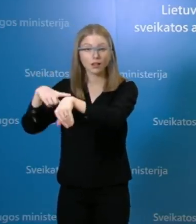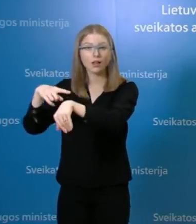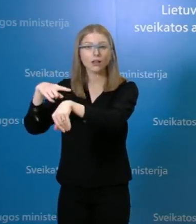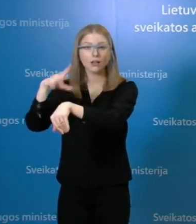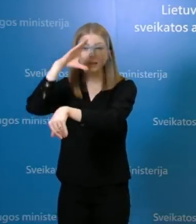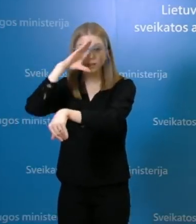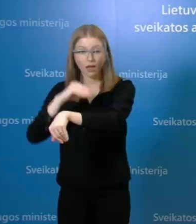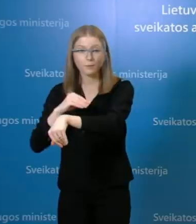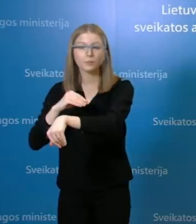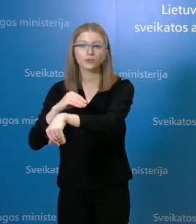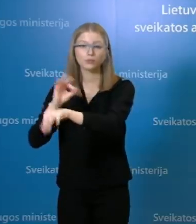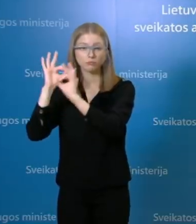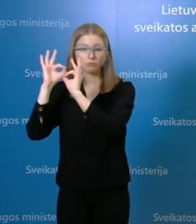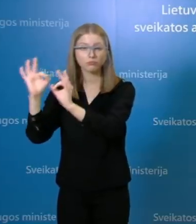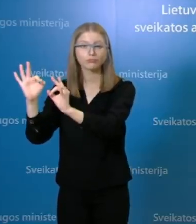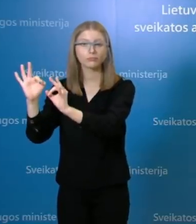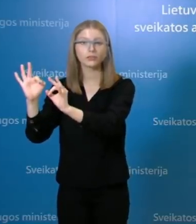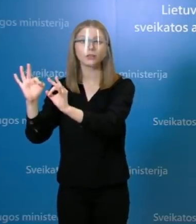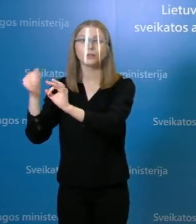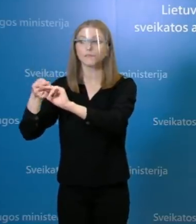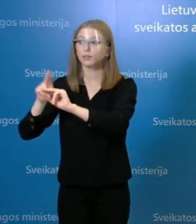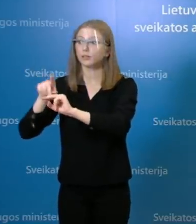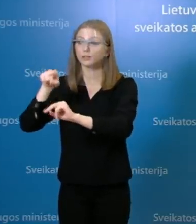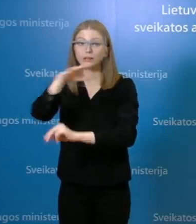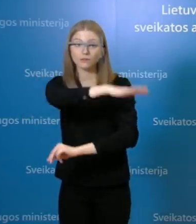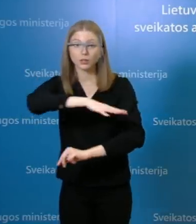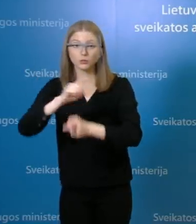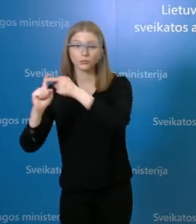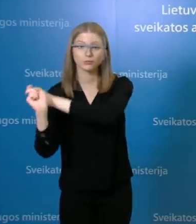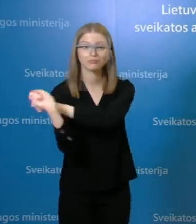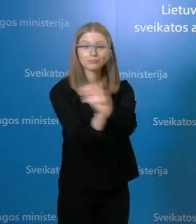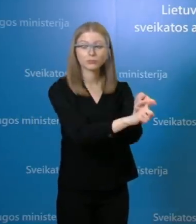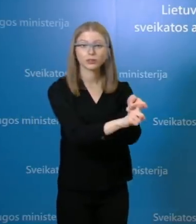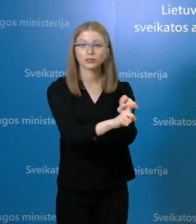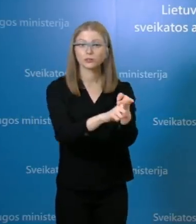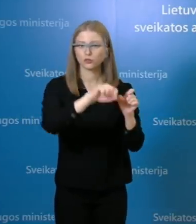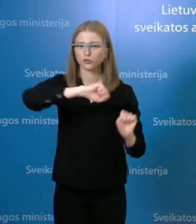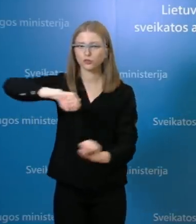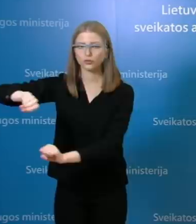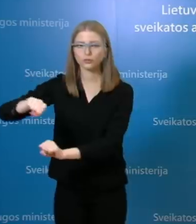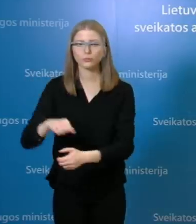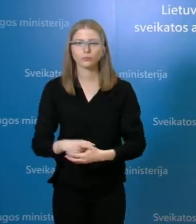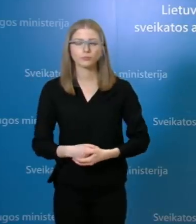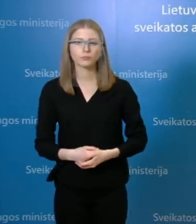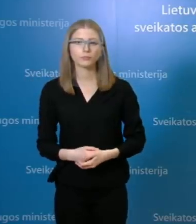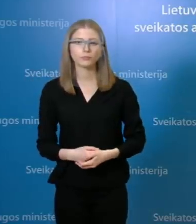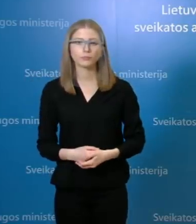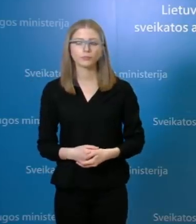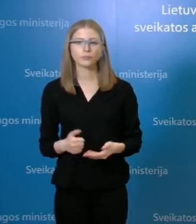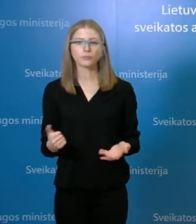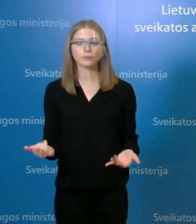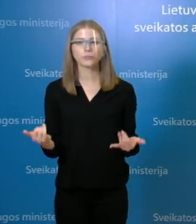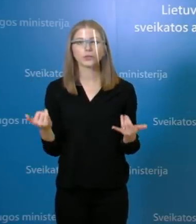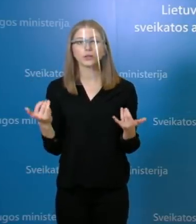vis dėl to ši esmenis neišplatina už krato visuomenėje. Tai kol yra taip ir vis dėl to atveju